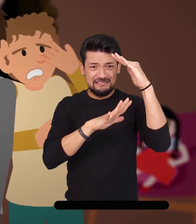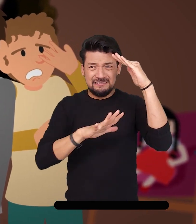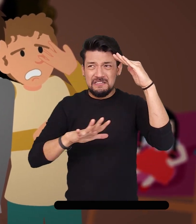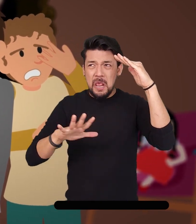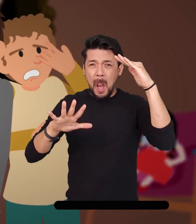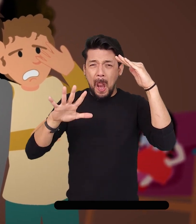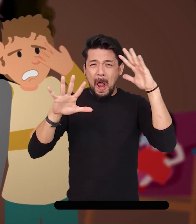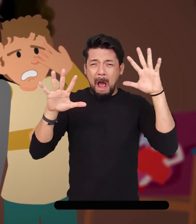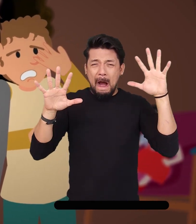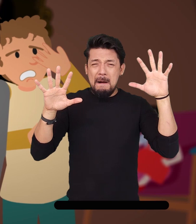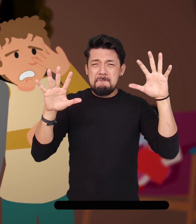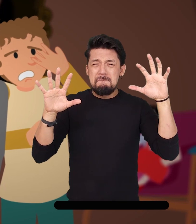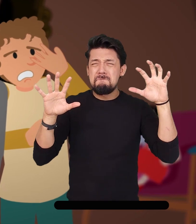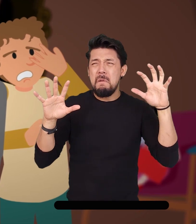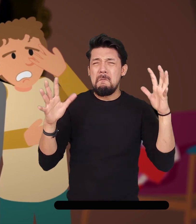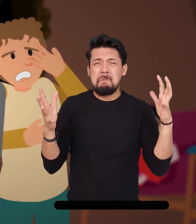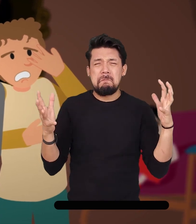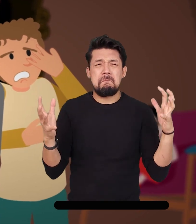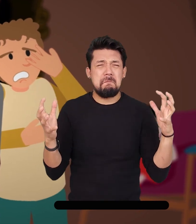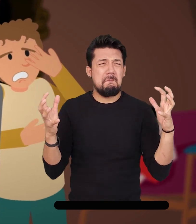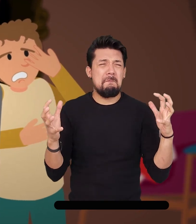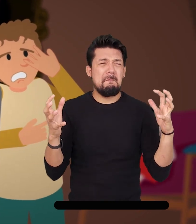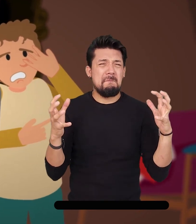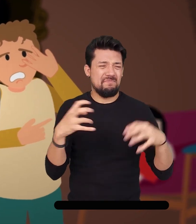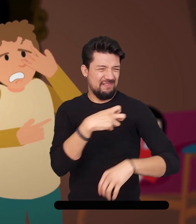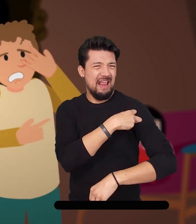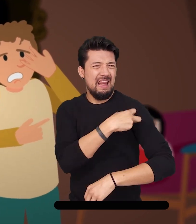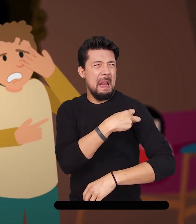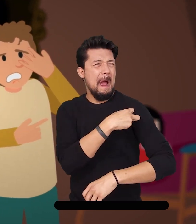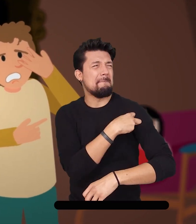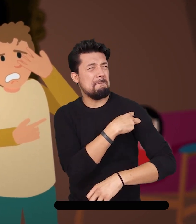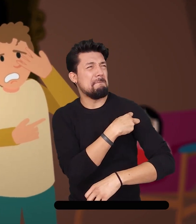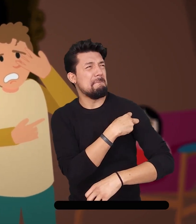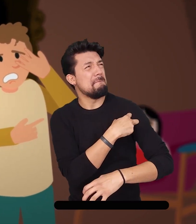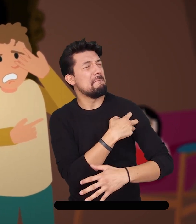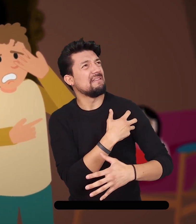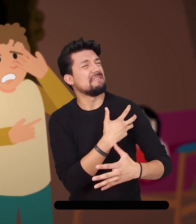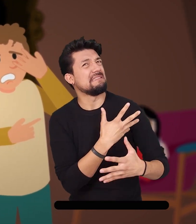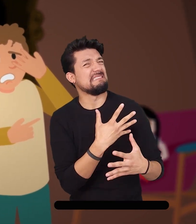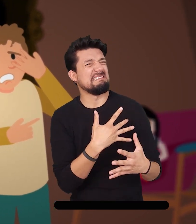por lo vieja. que era la casa y la mala energía que se sentía ahí.